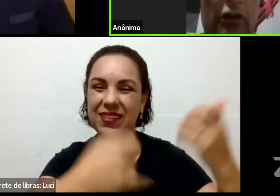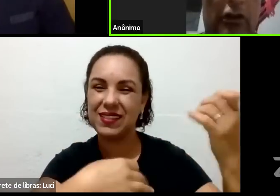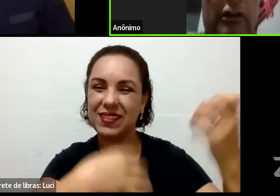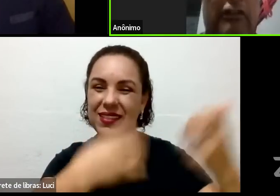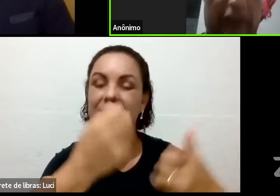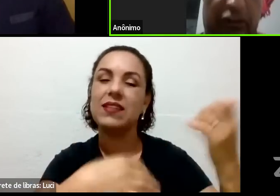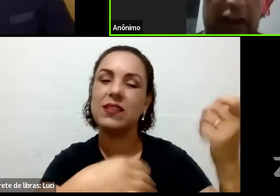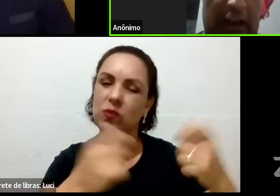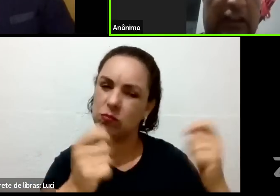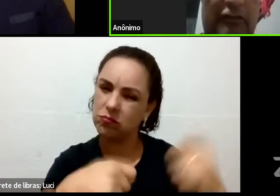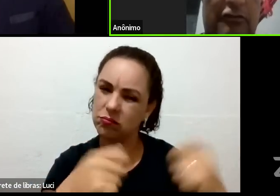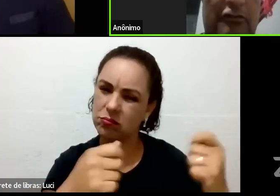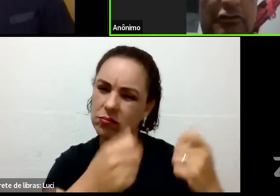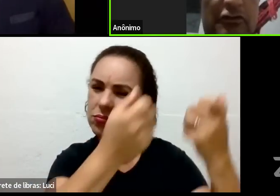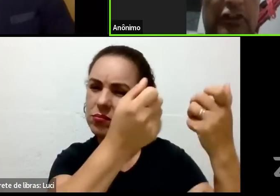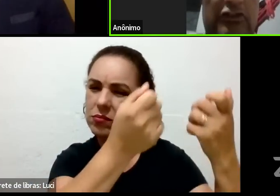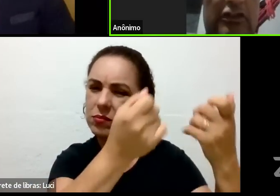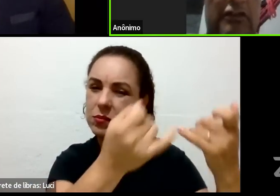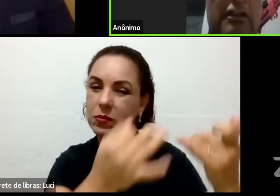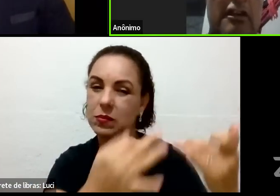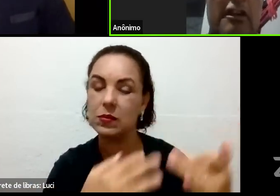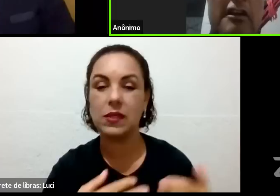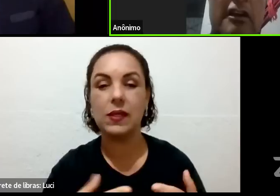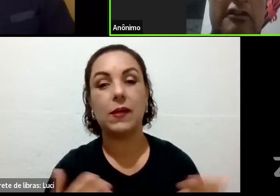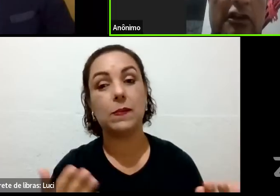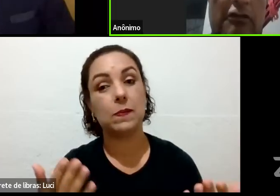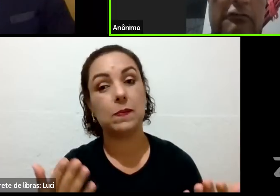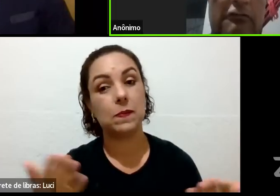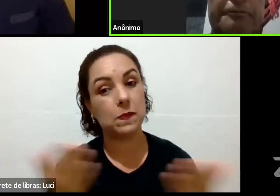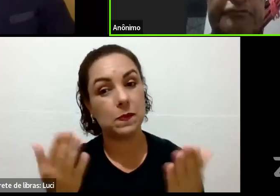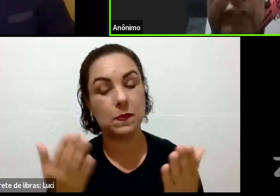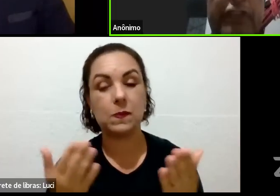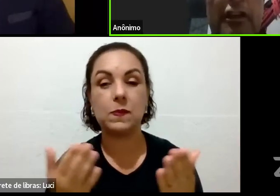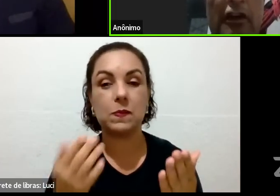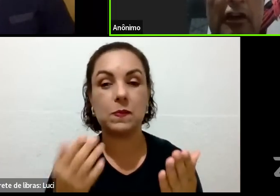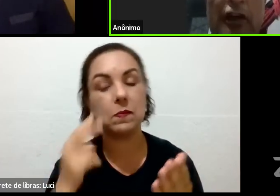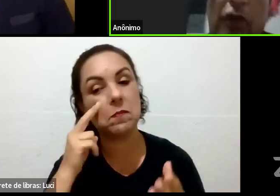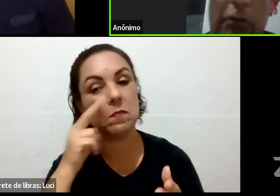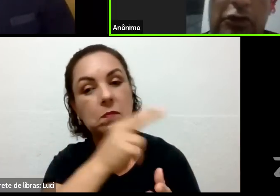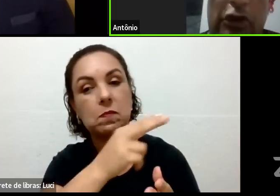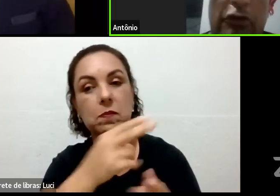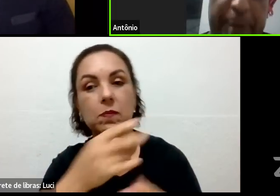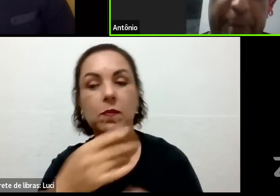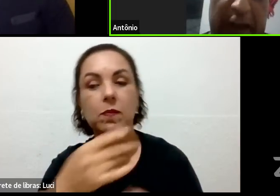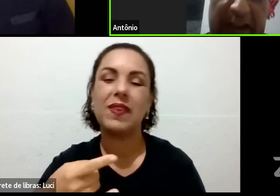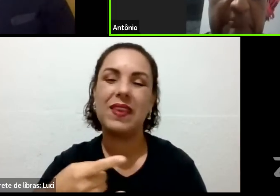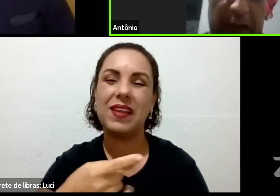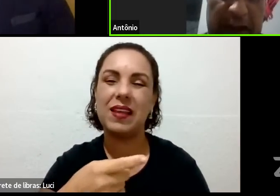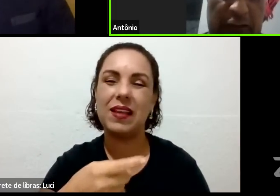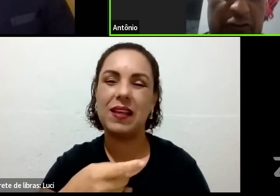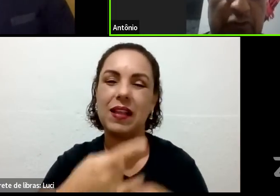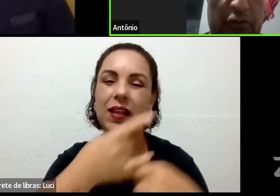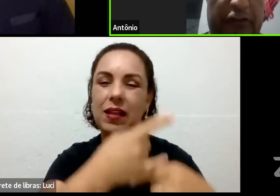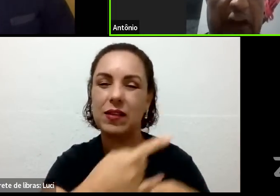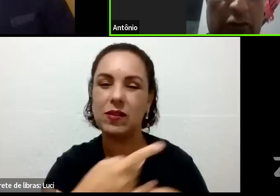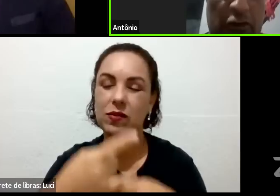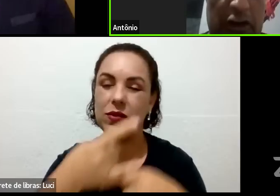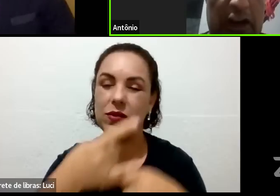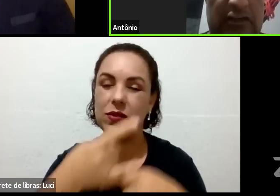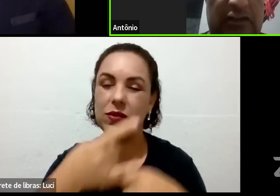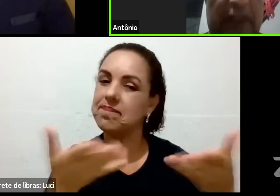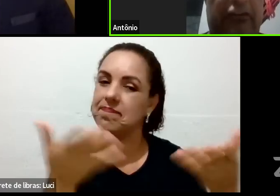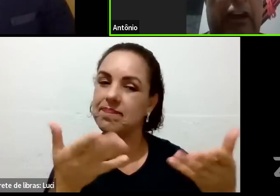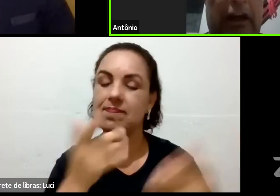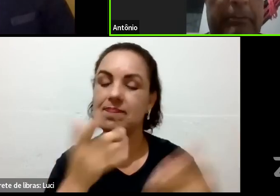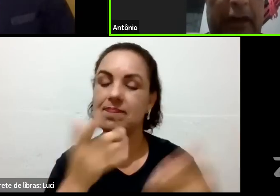esposa coloca, que foi ela que colocou o Netan. Então, como eu peguei bem o que o senhor falou,